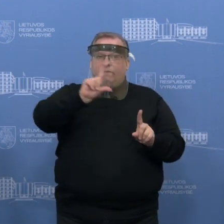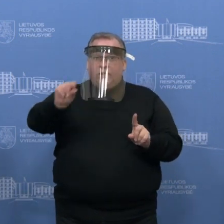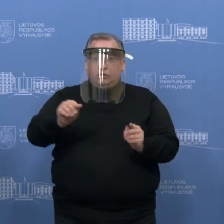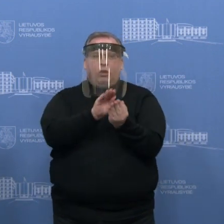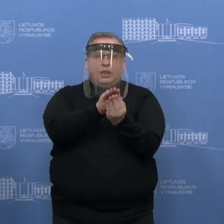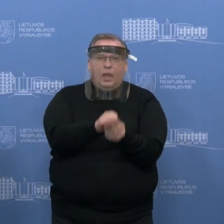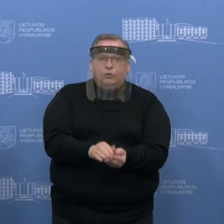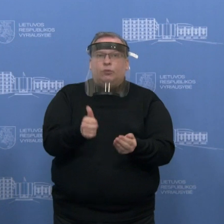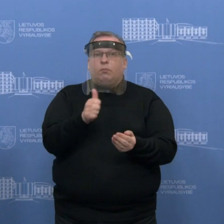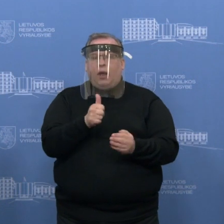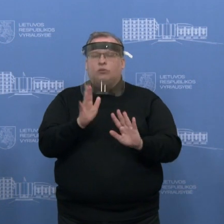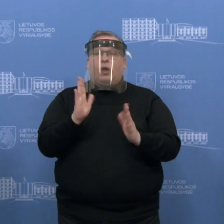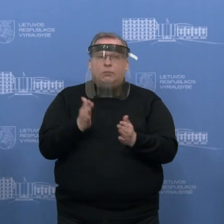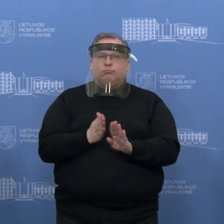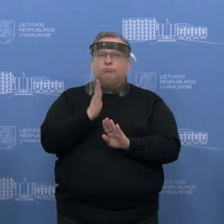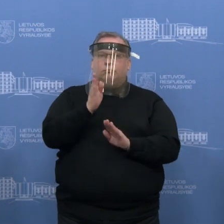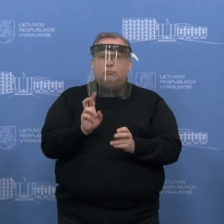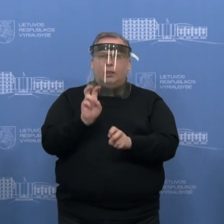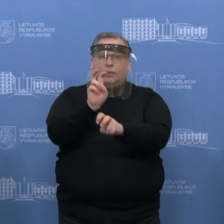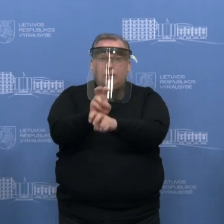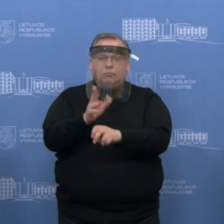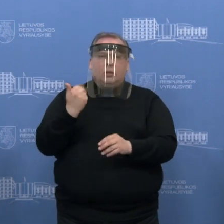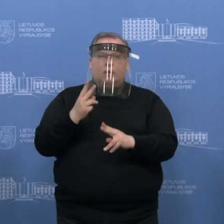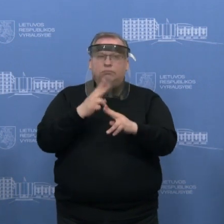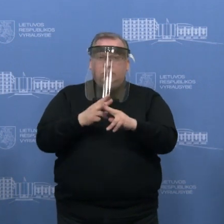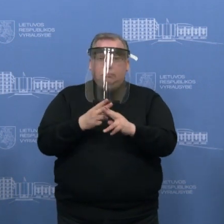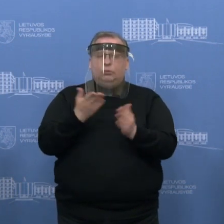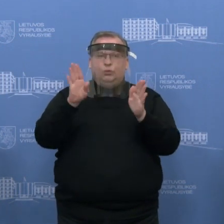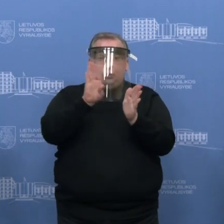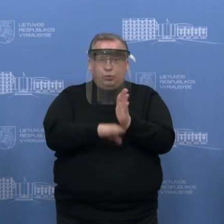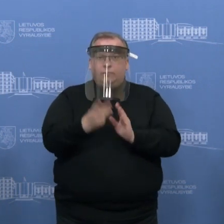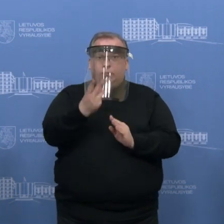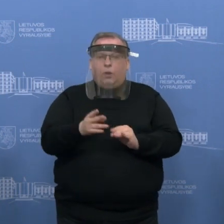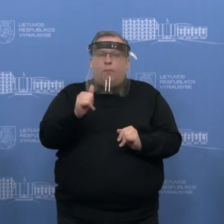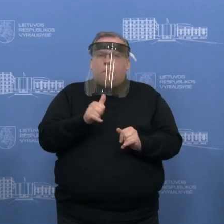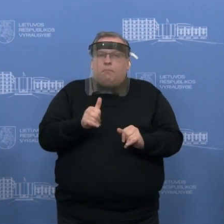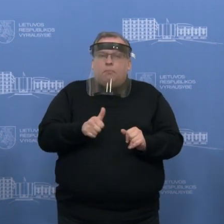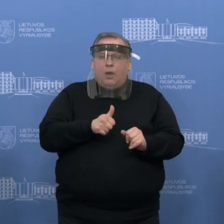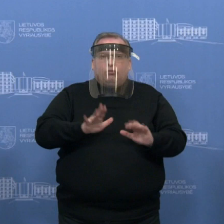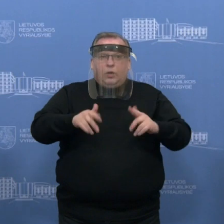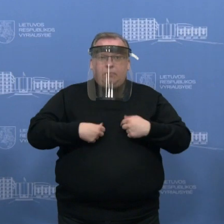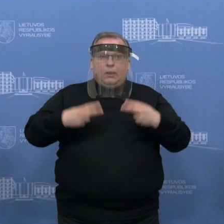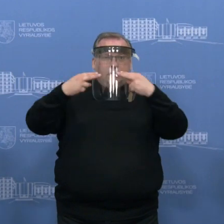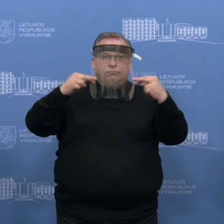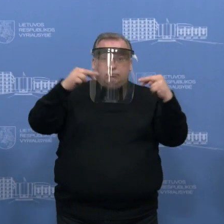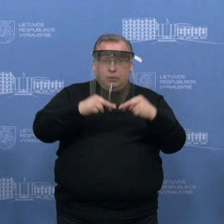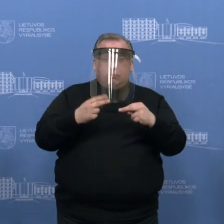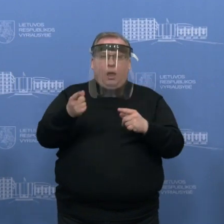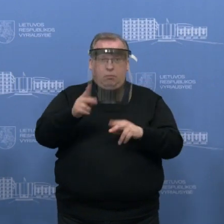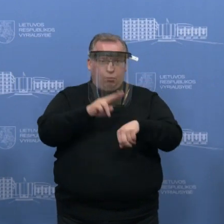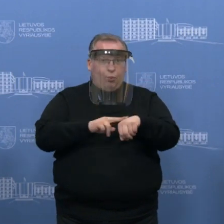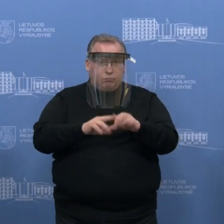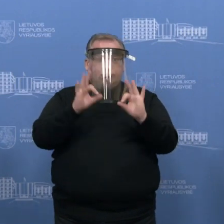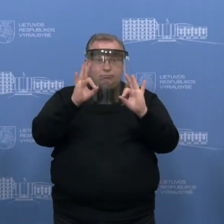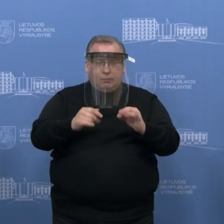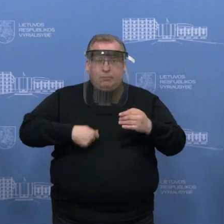atveju lankant sunkų limonį. Tai praktiškai kaip žmogui įrodyti, kuris vyksta, na, minėjot, kad gal policininkai pasitikės